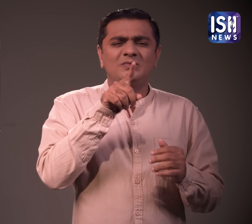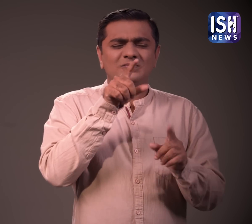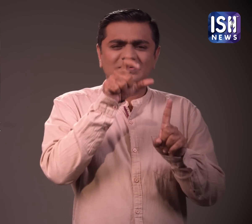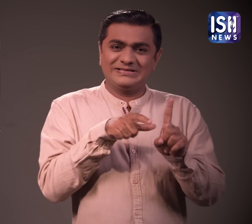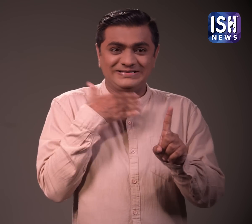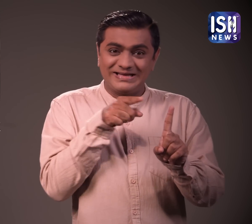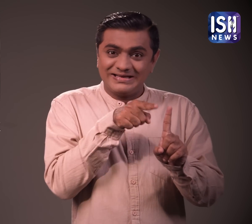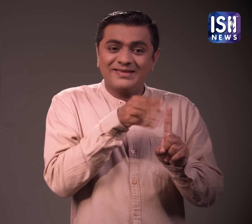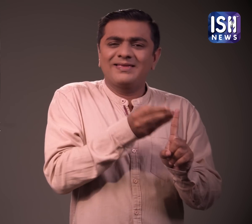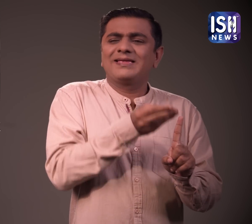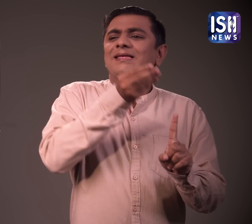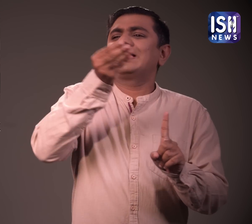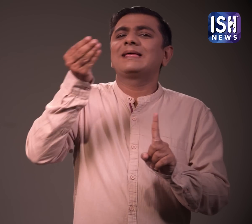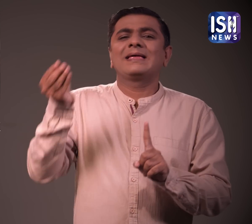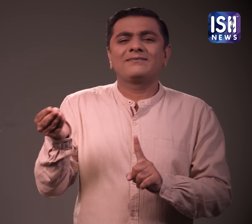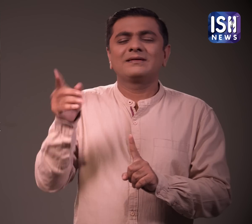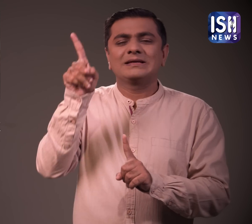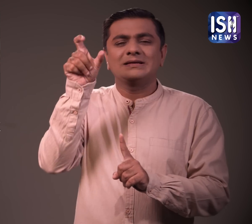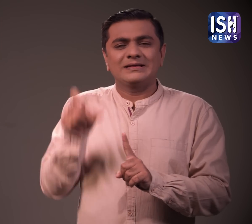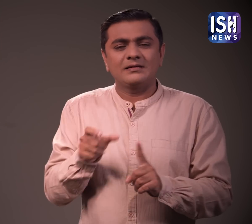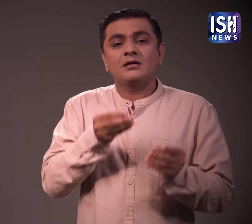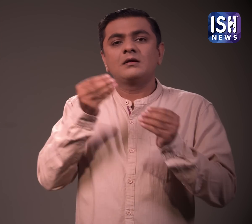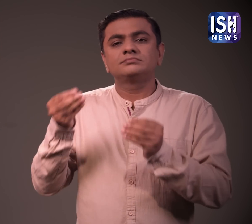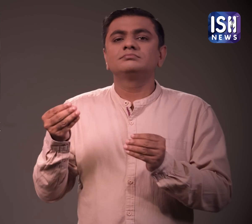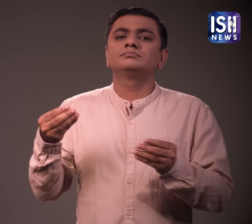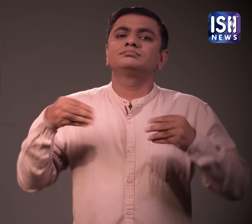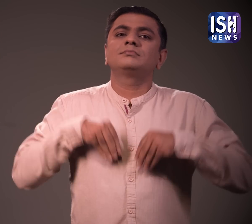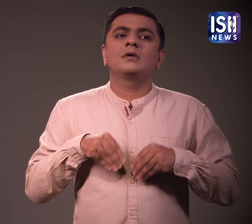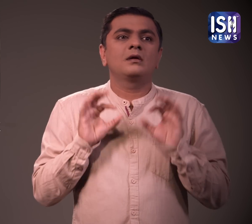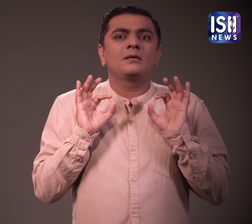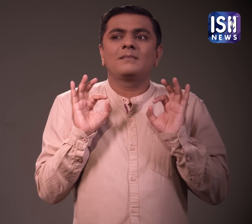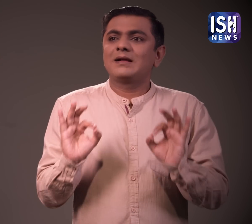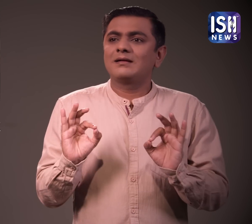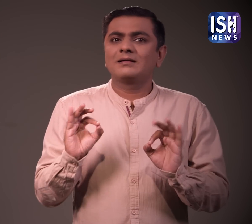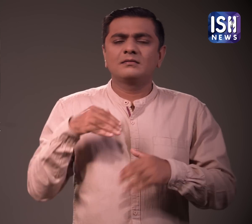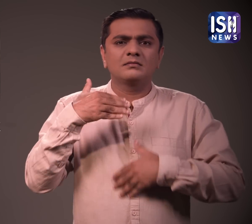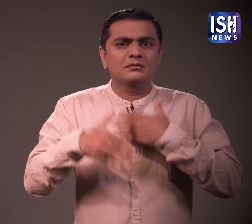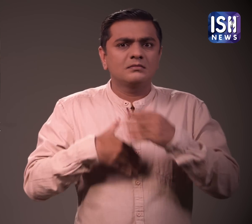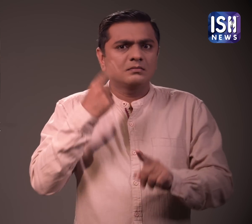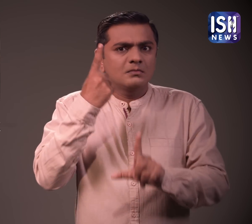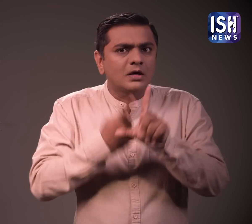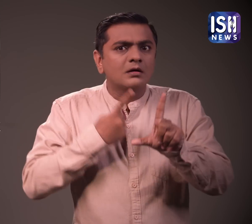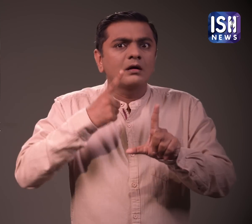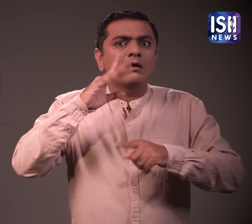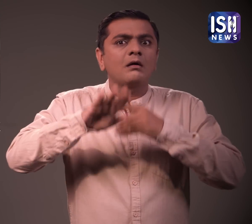जिस व्यक्ति को अंग प्राप्थ हुए थे वो ठीक था हाला की एक वर्ष के बाद उस व्यक्ति को भी